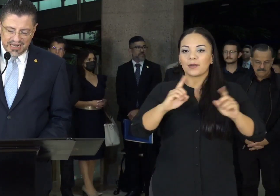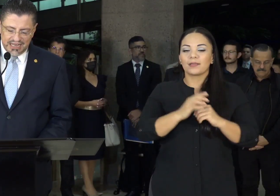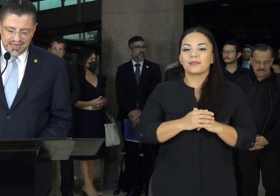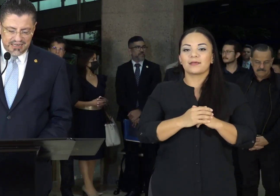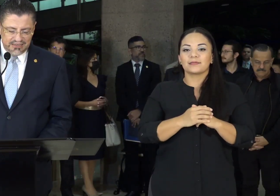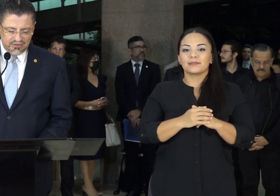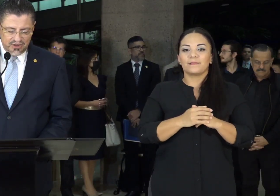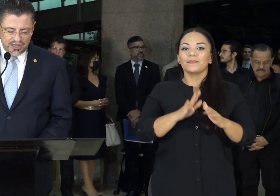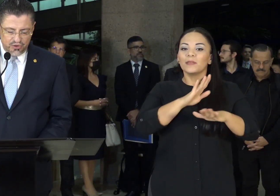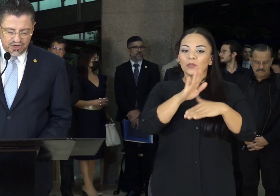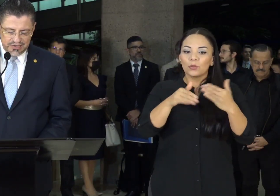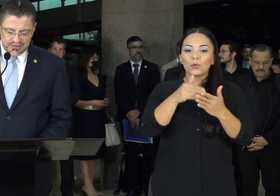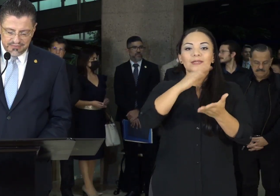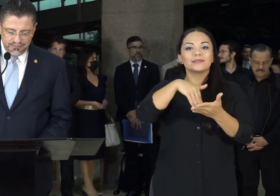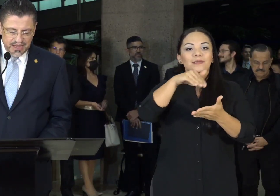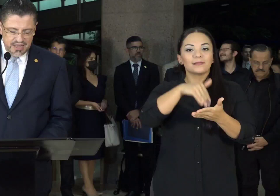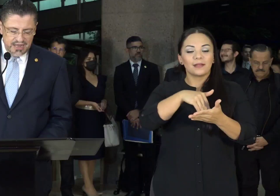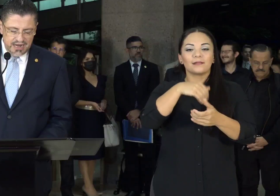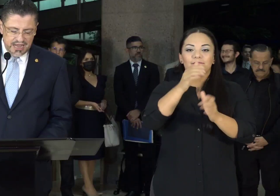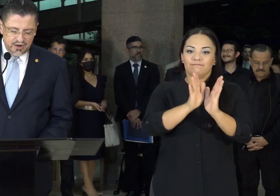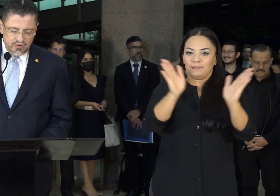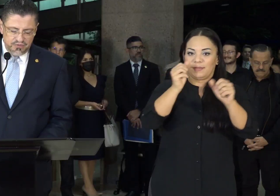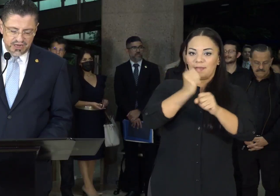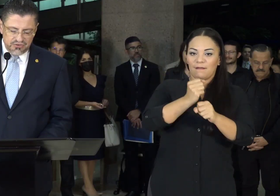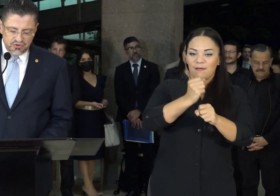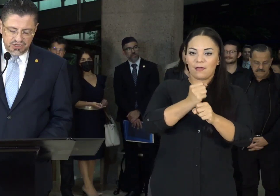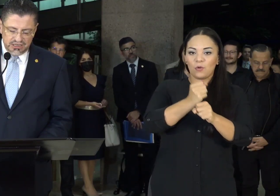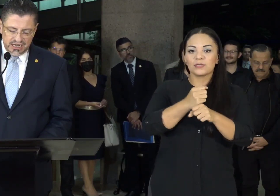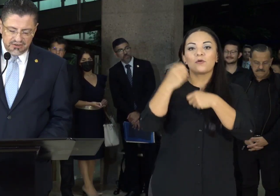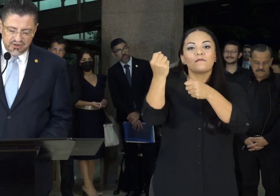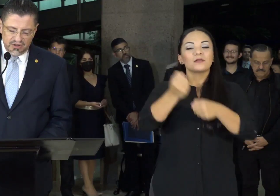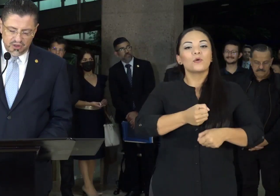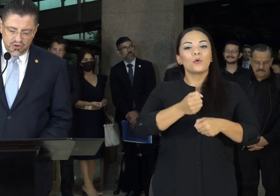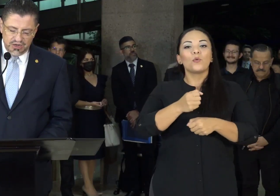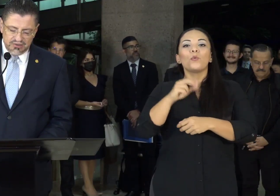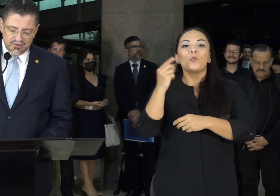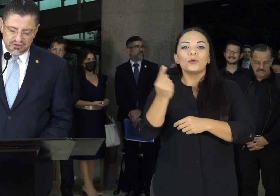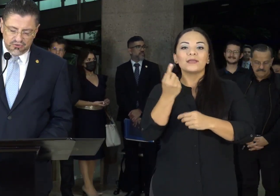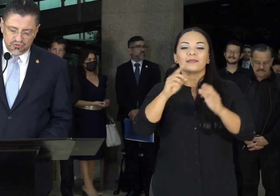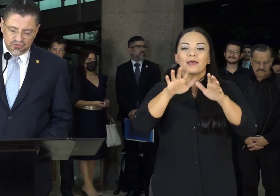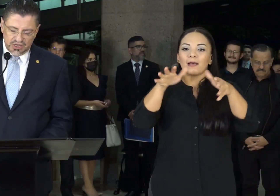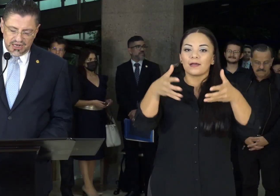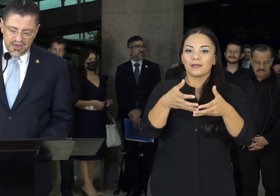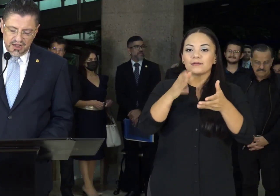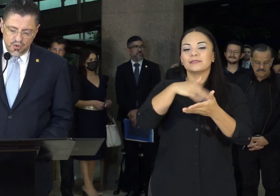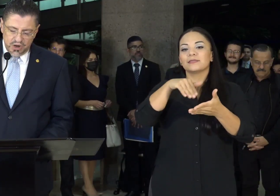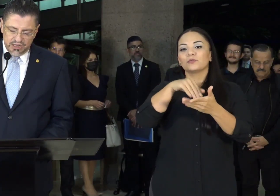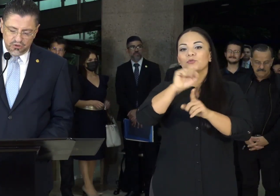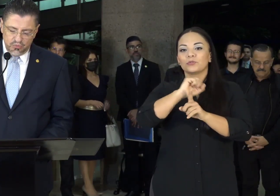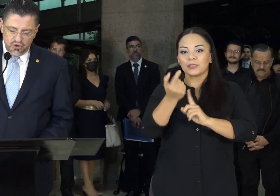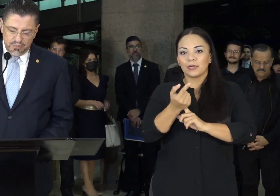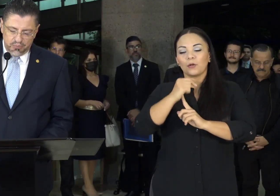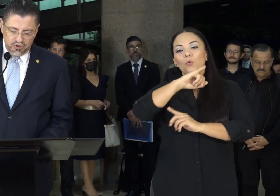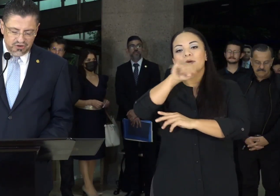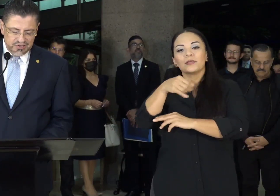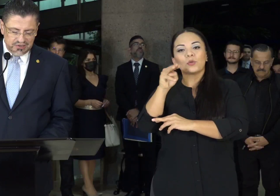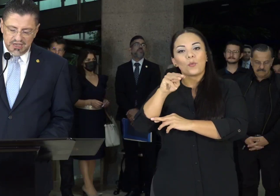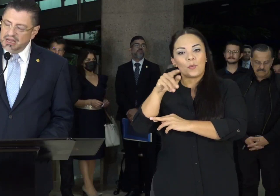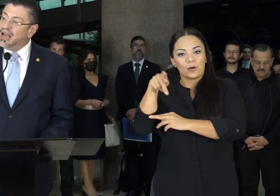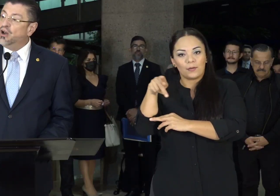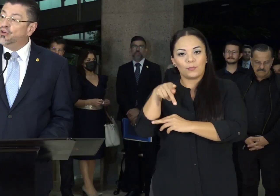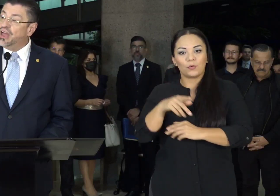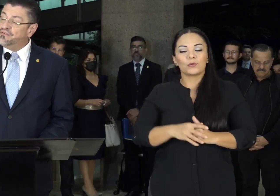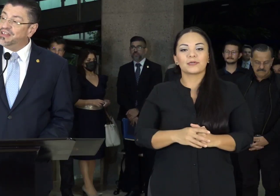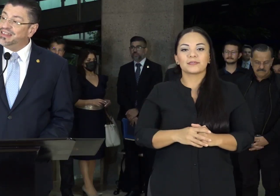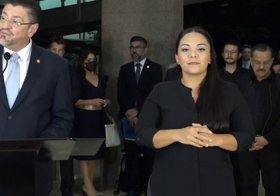la Central General de Trabajadores, la Confederación Unitaria de Trabajadores, el Centro Social Juanito Mora Porras,